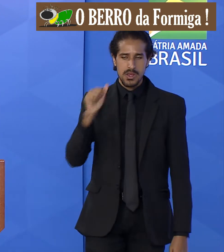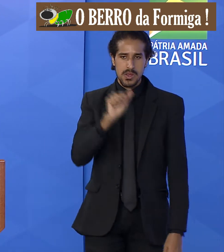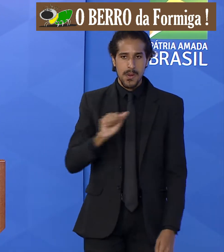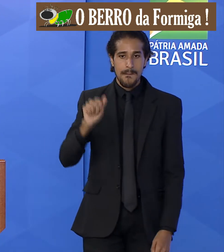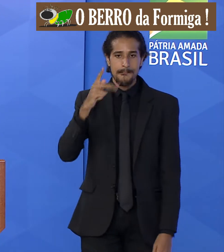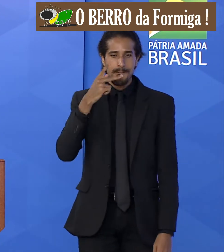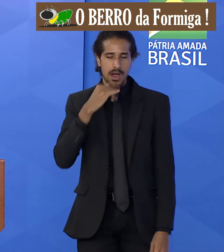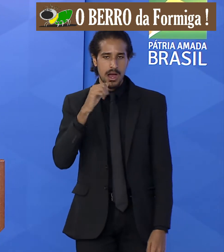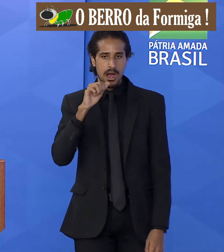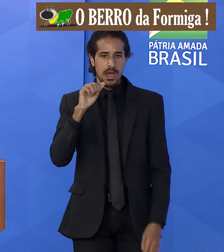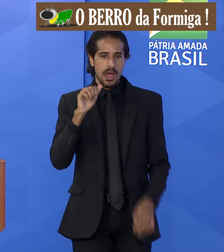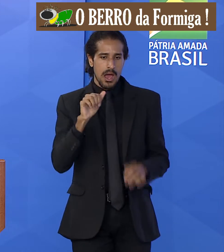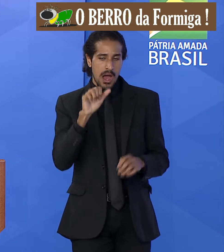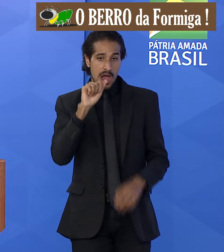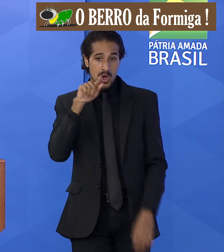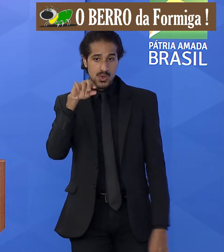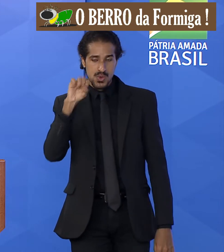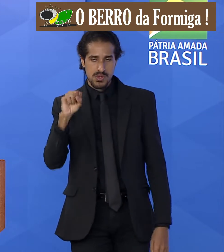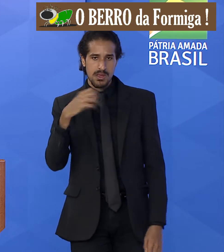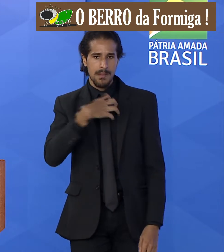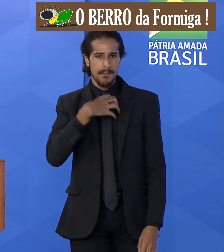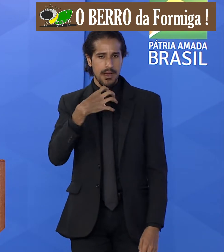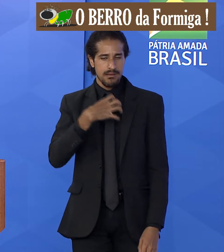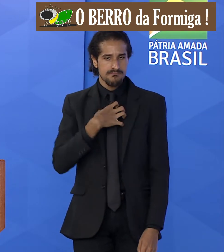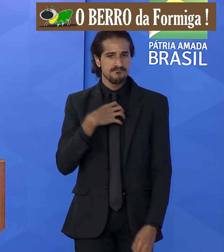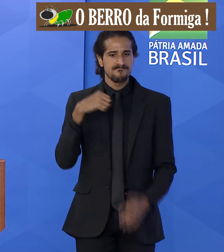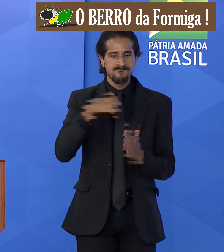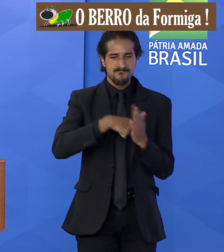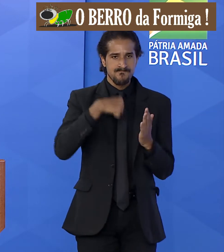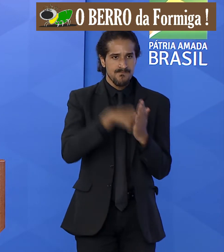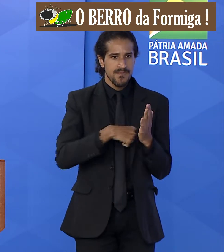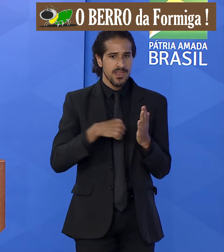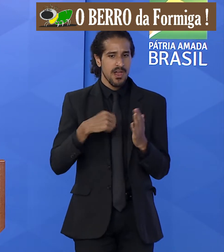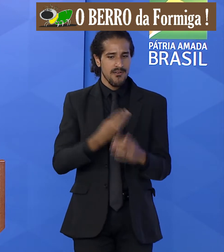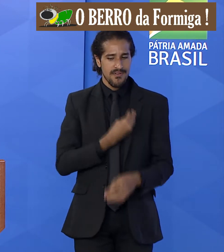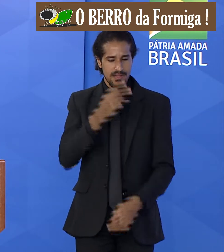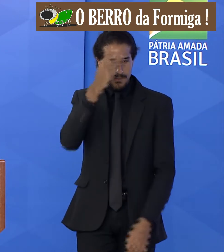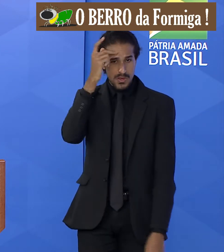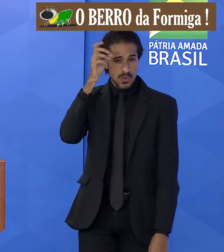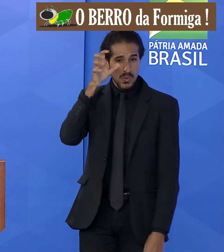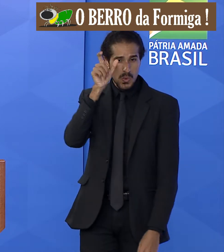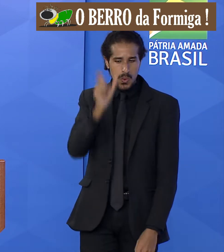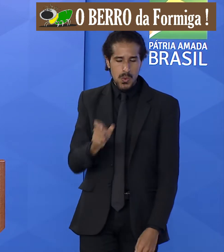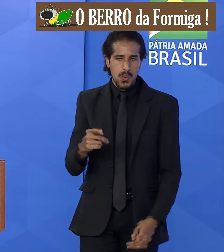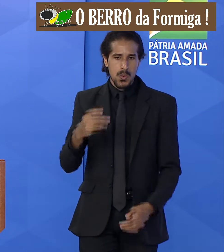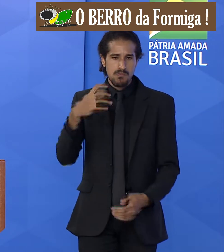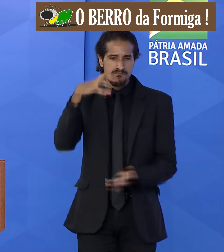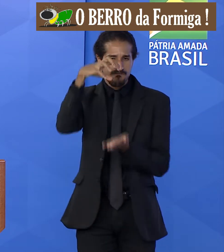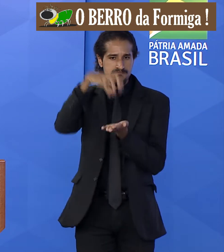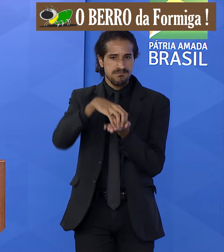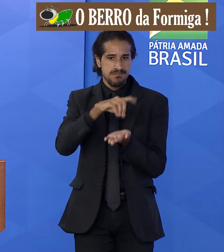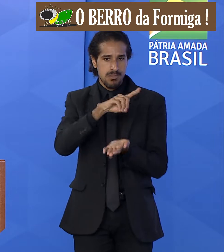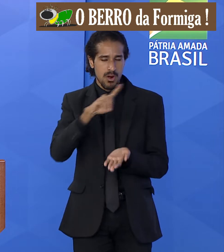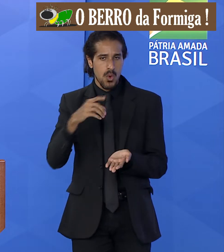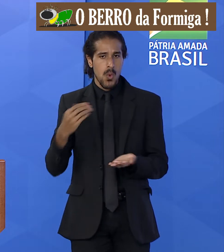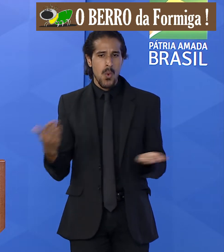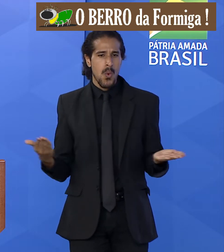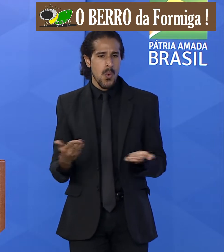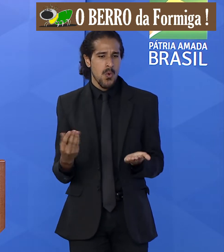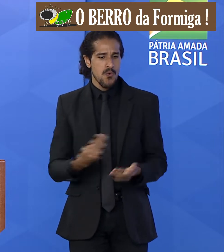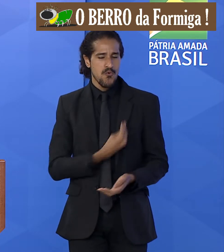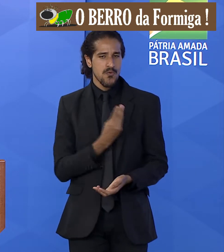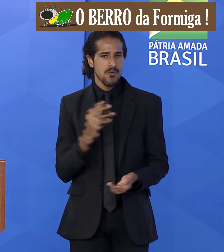frente nacional na luta pelos direitos da pessoa com a síndrome congênita dos zicavírus e estar aqui hoje com